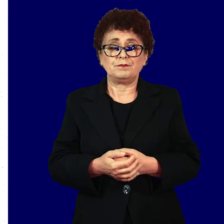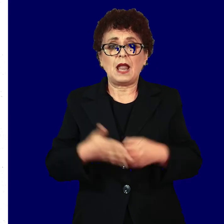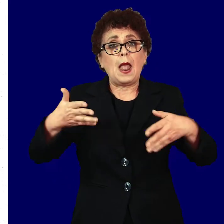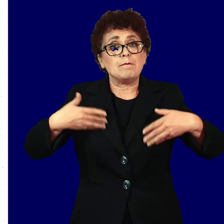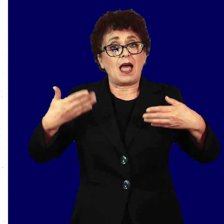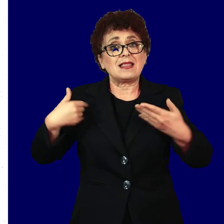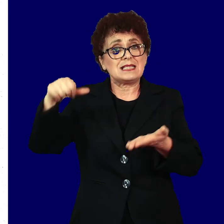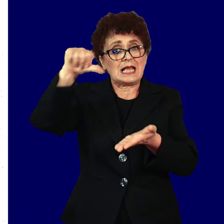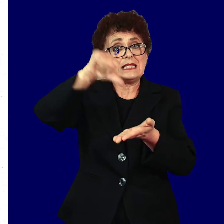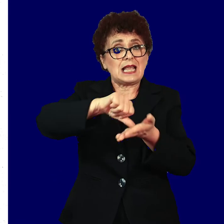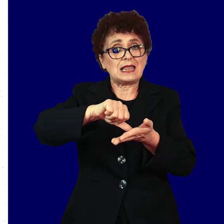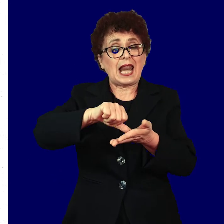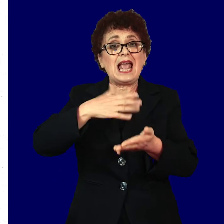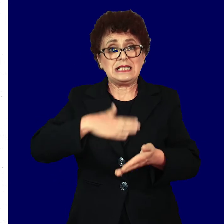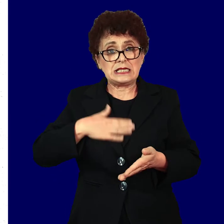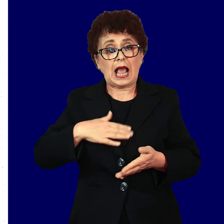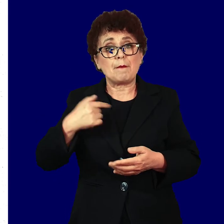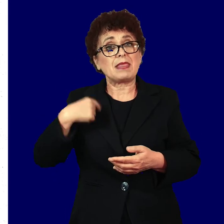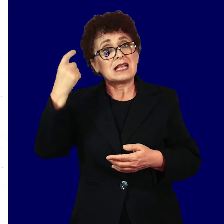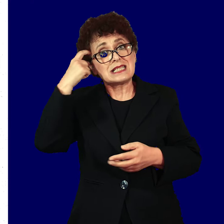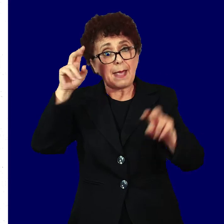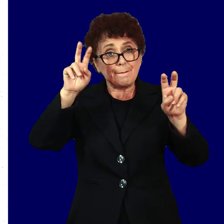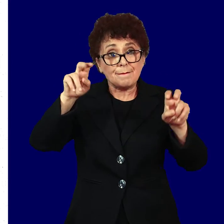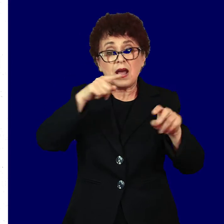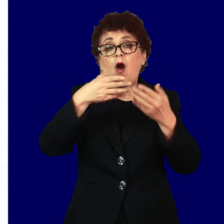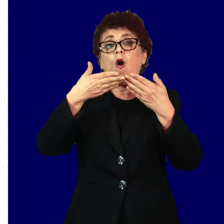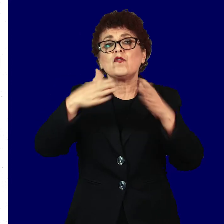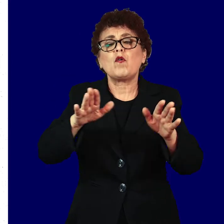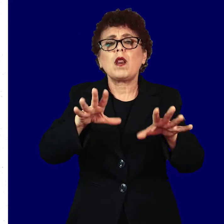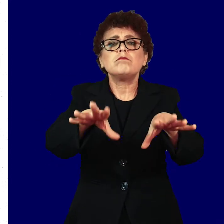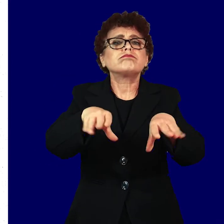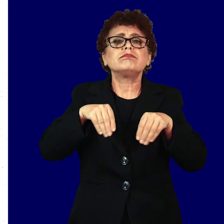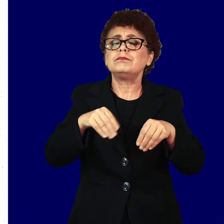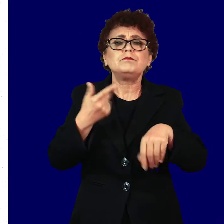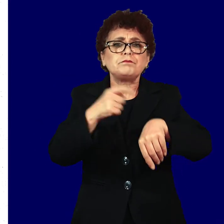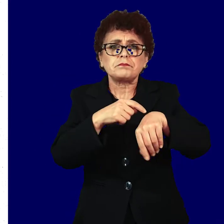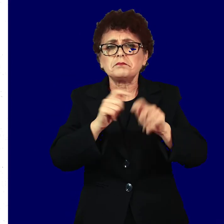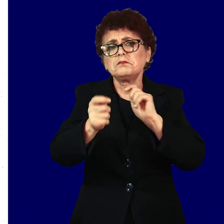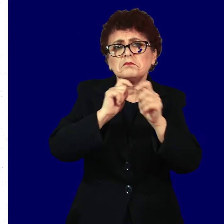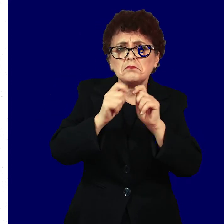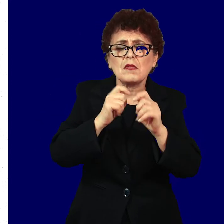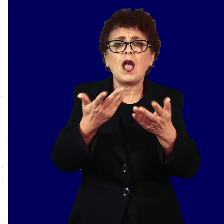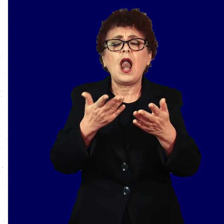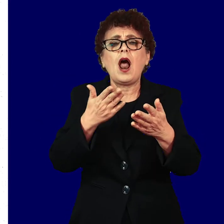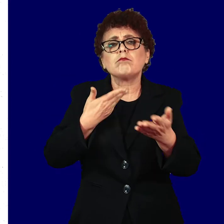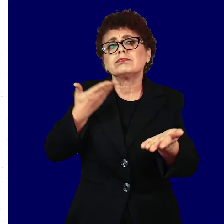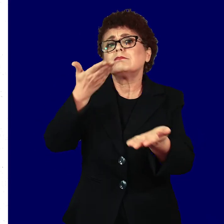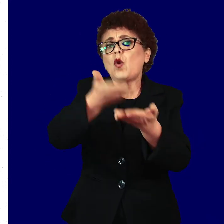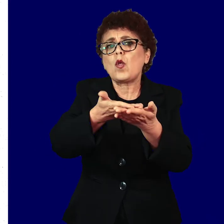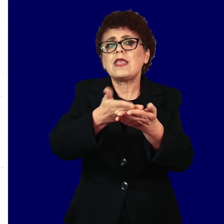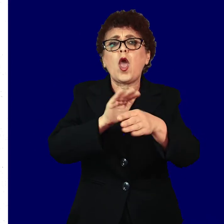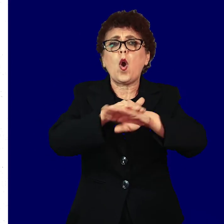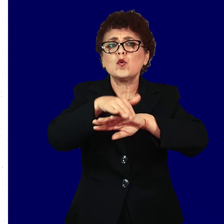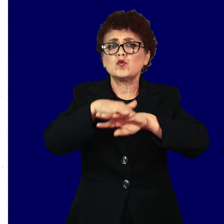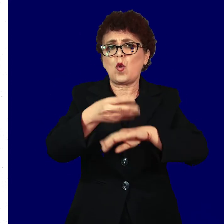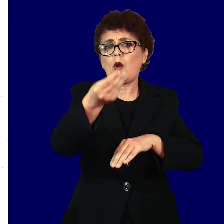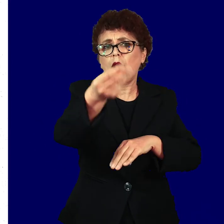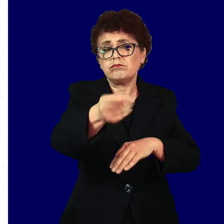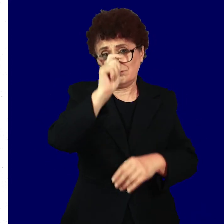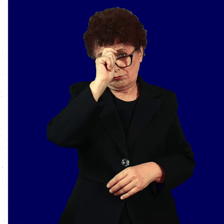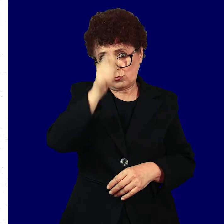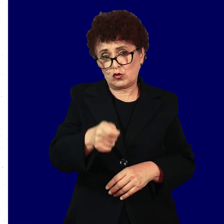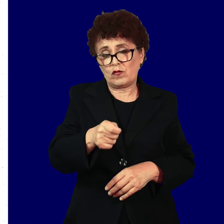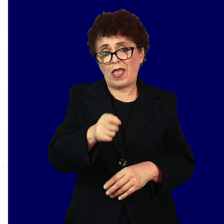Младинските центри, сакам да знам, се отворени за прием, закажување и нудење на услуги, со